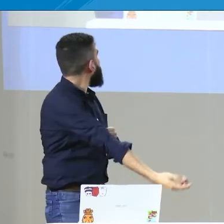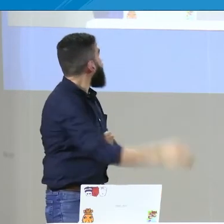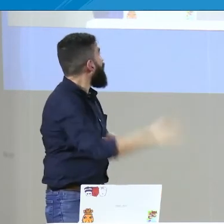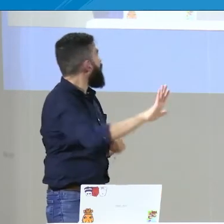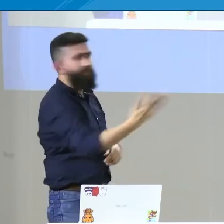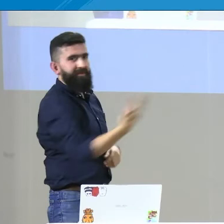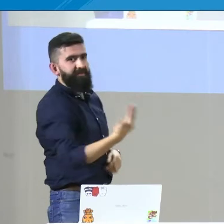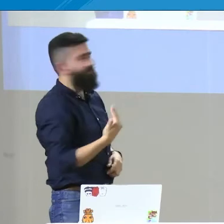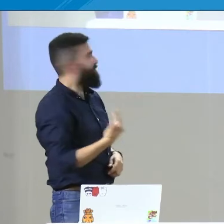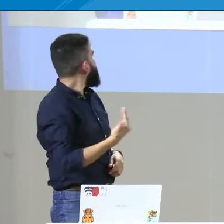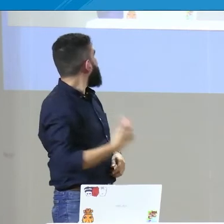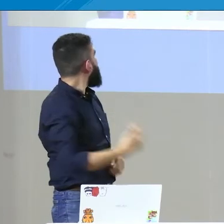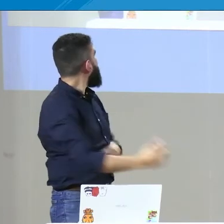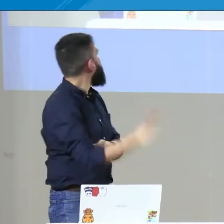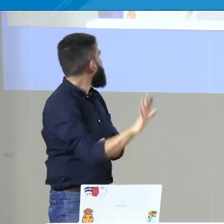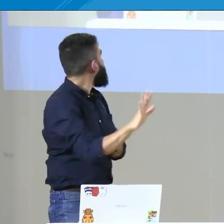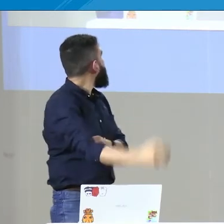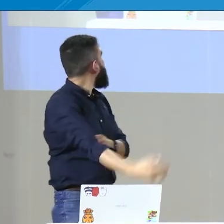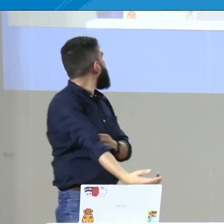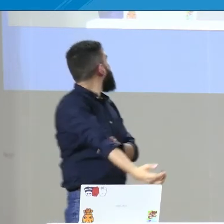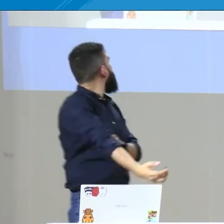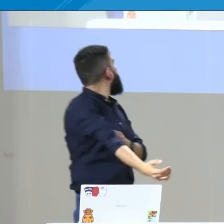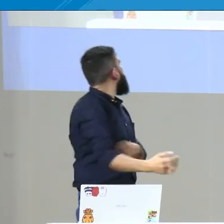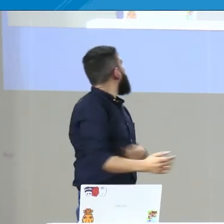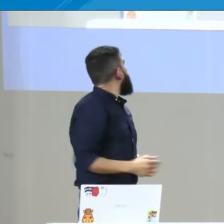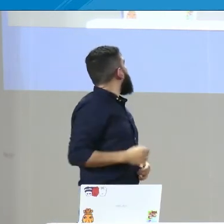ahora sí lo puedes adelantar, no, devuélvete al cronograma, gracias,